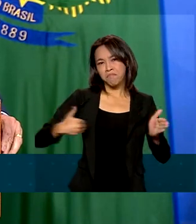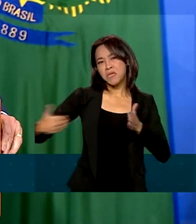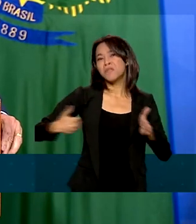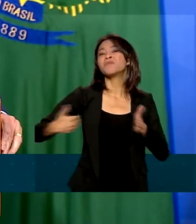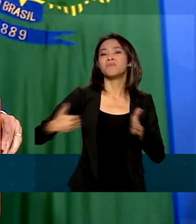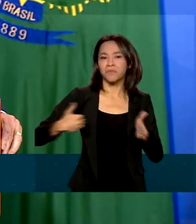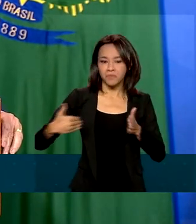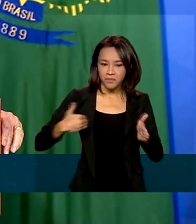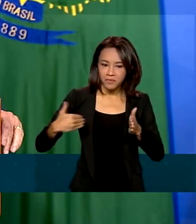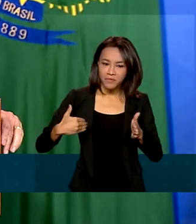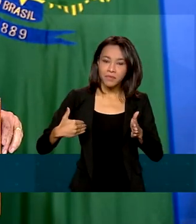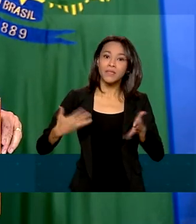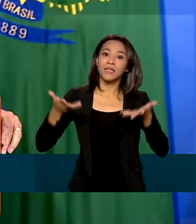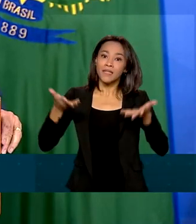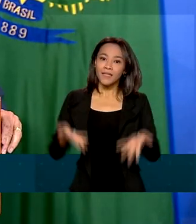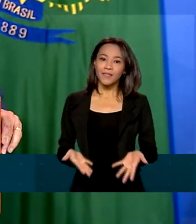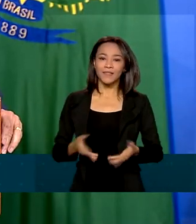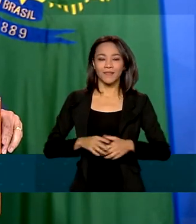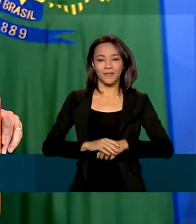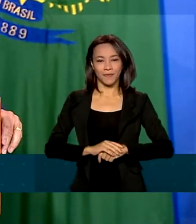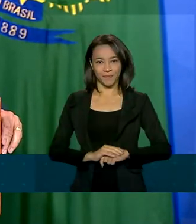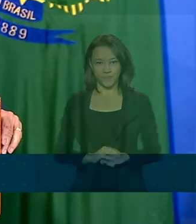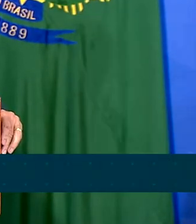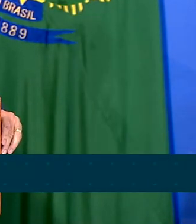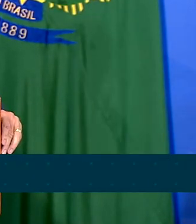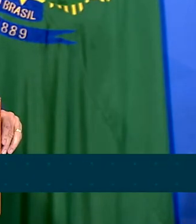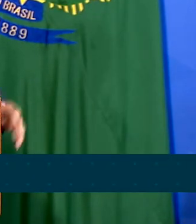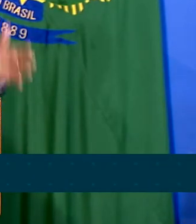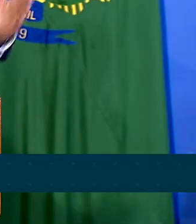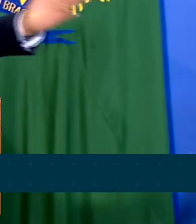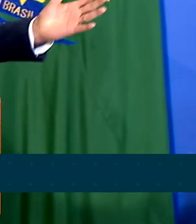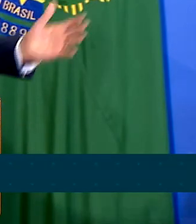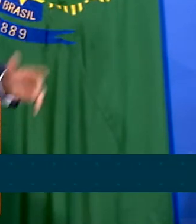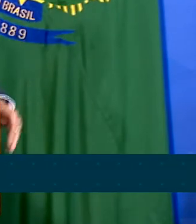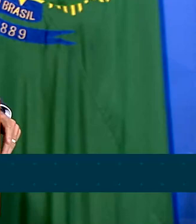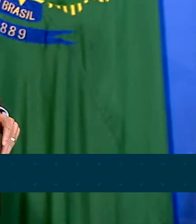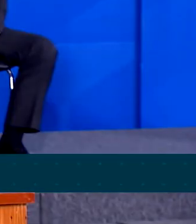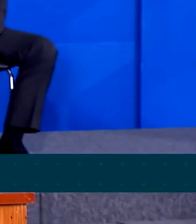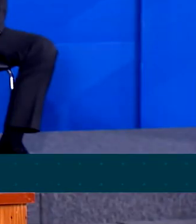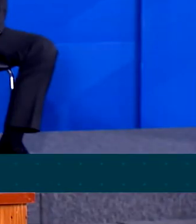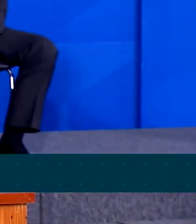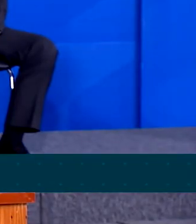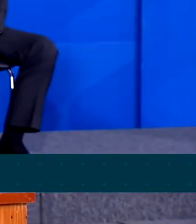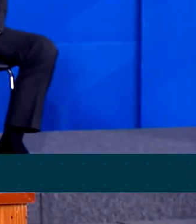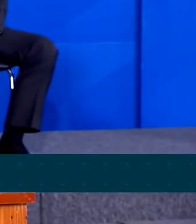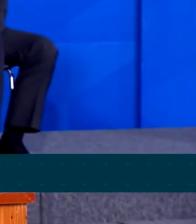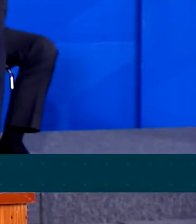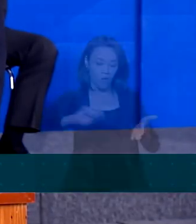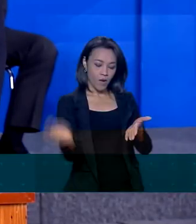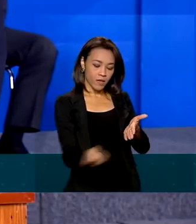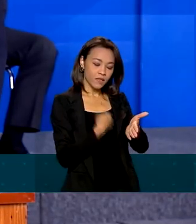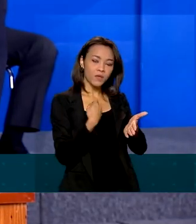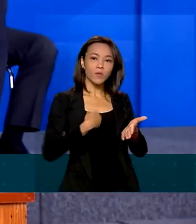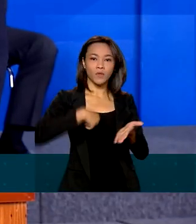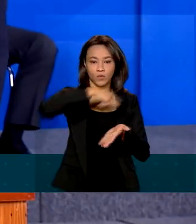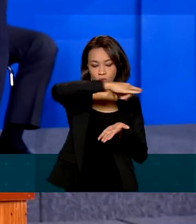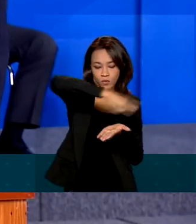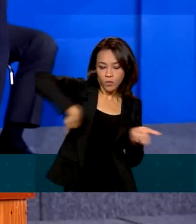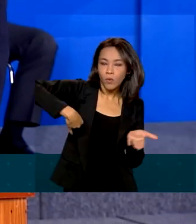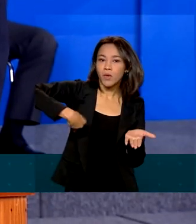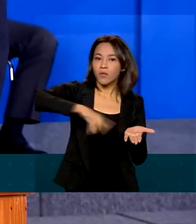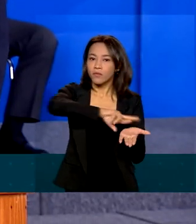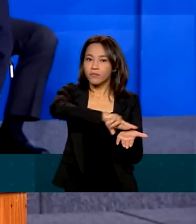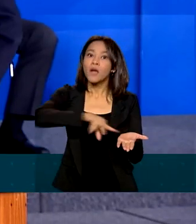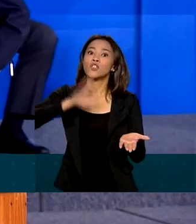Este é mais um momento excepcional de todos nós. Com a assinatura dos requerimentos, os